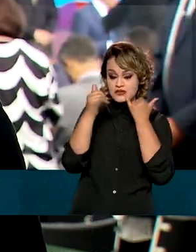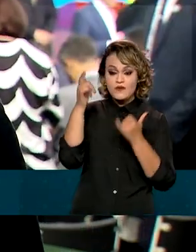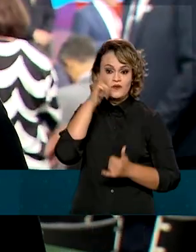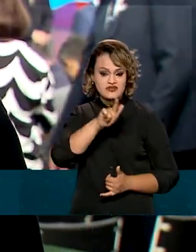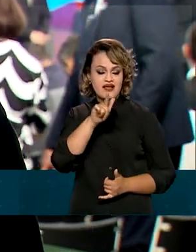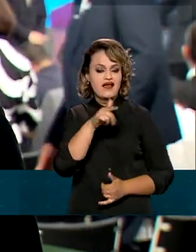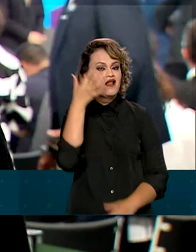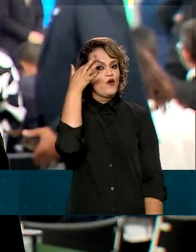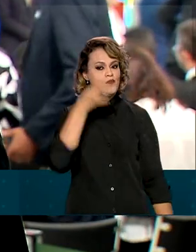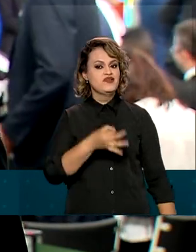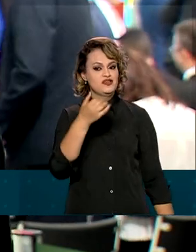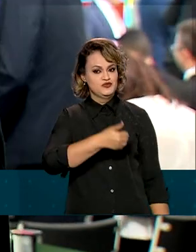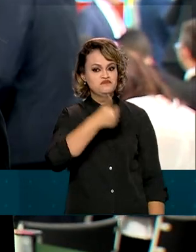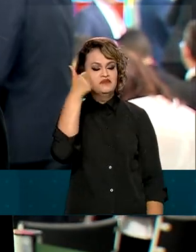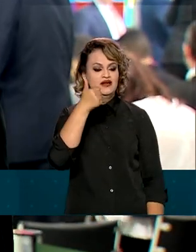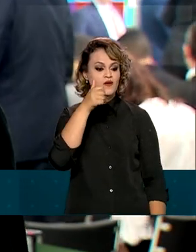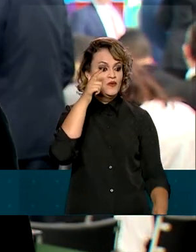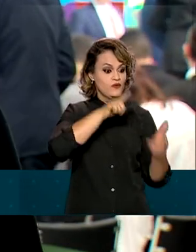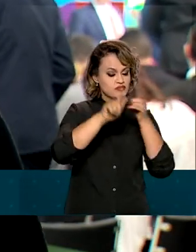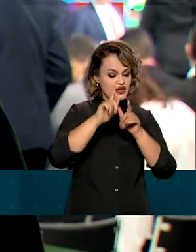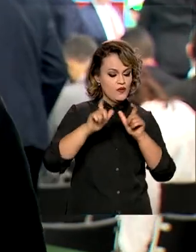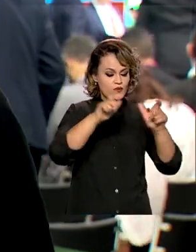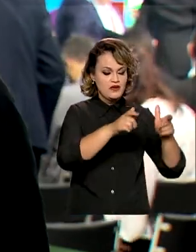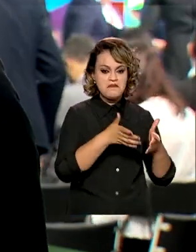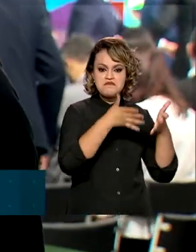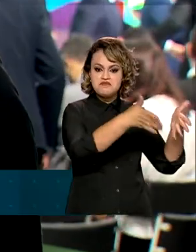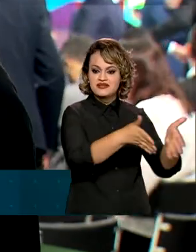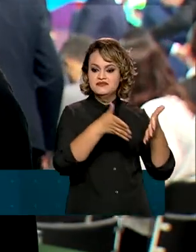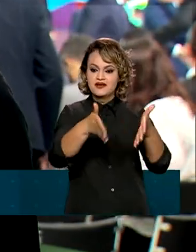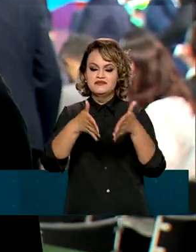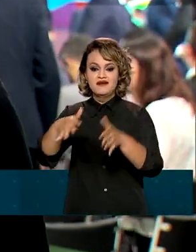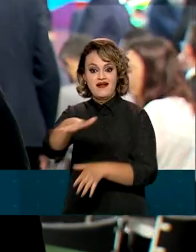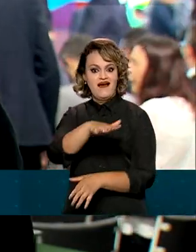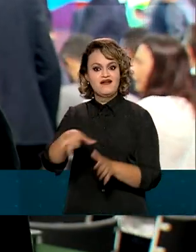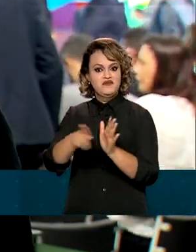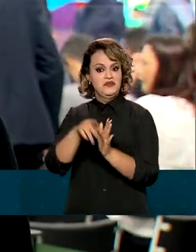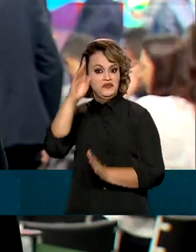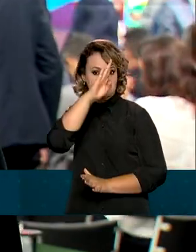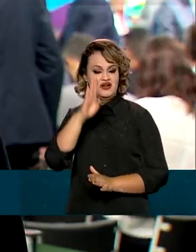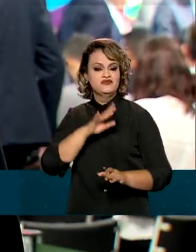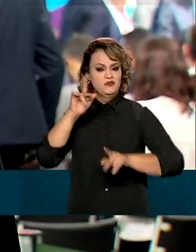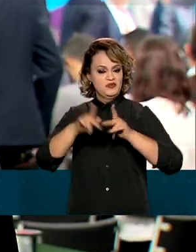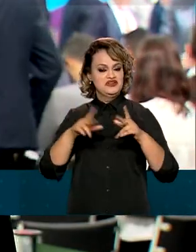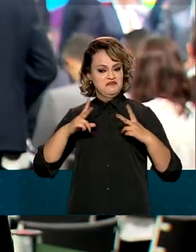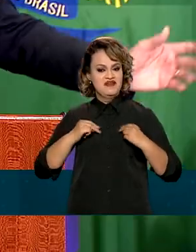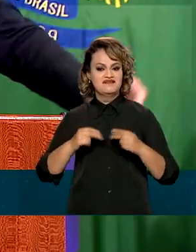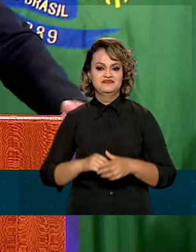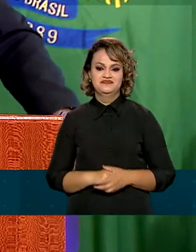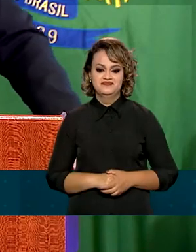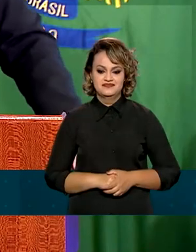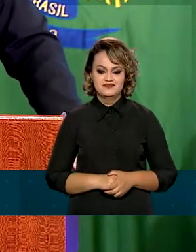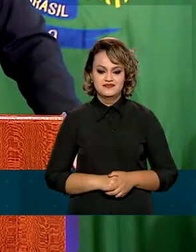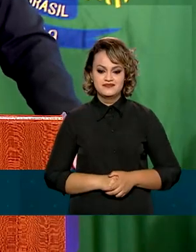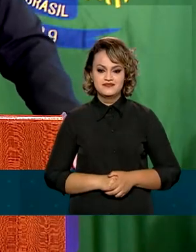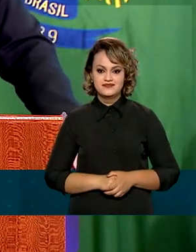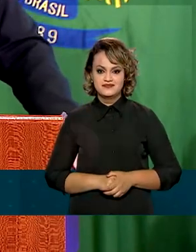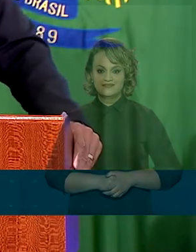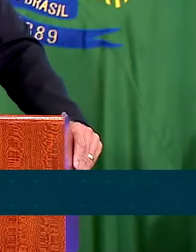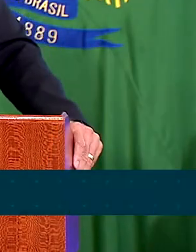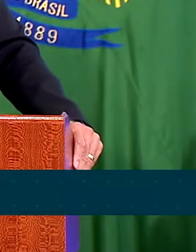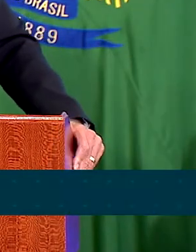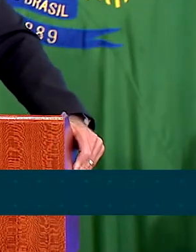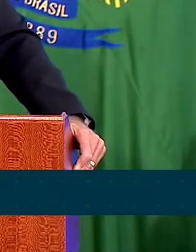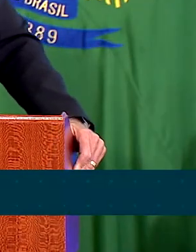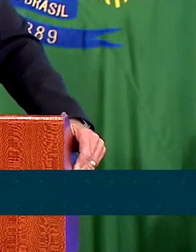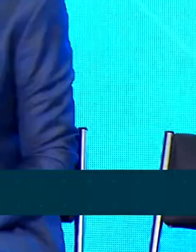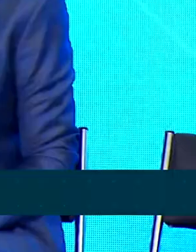conscientização de conquistar os espaços que o nosso território brasileiro, a nossa população merece. Esses dois canais, em